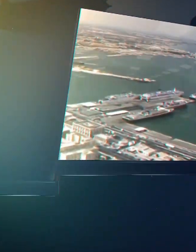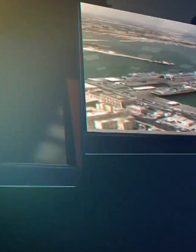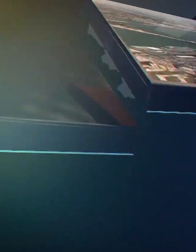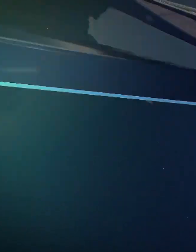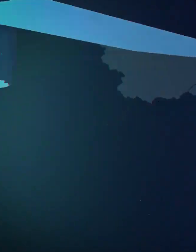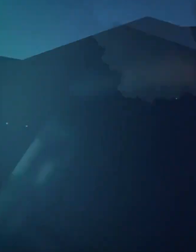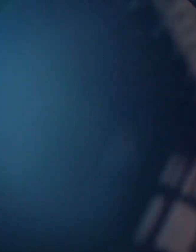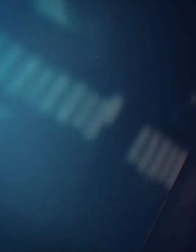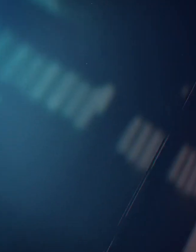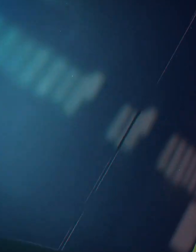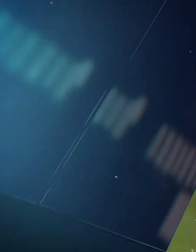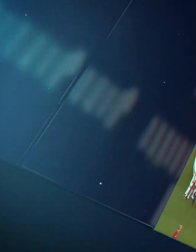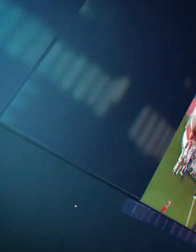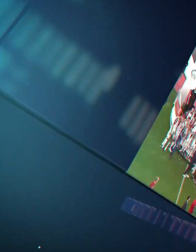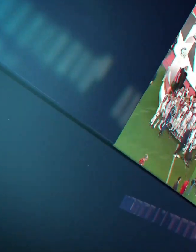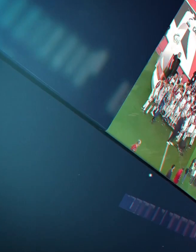Musica